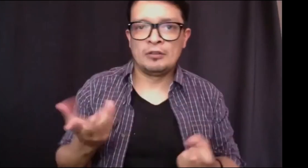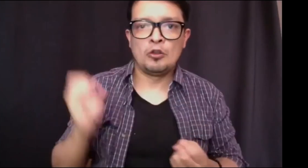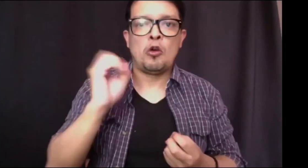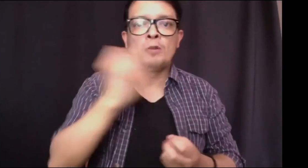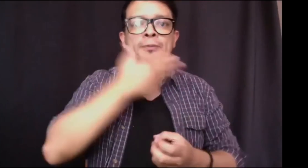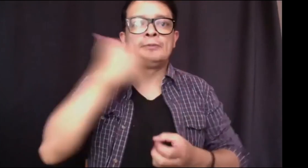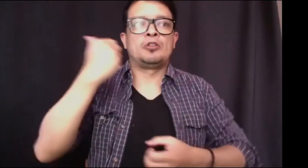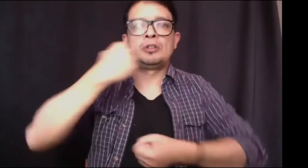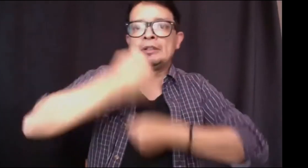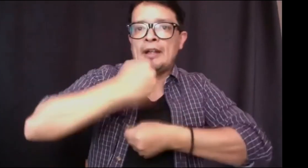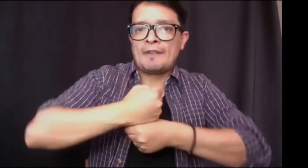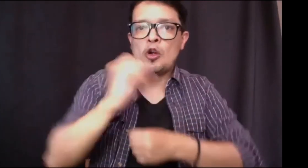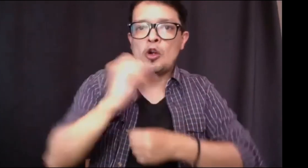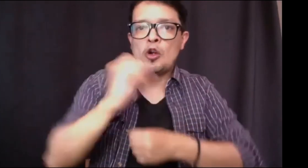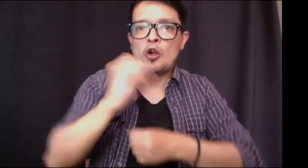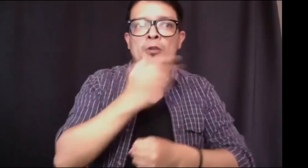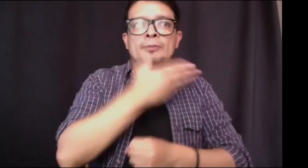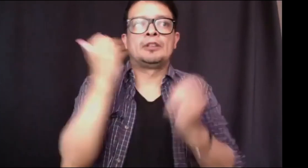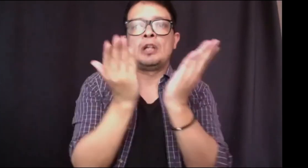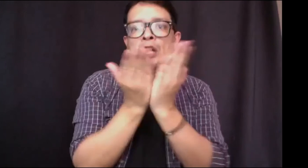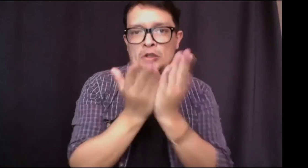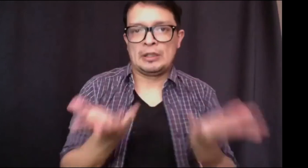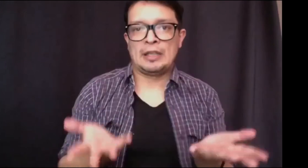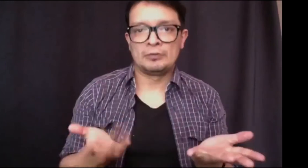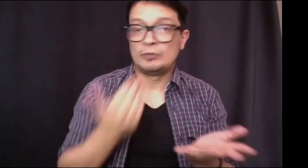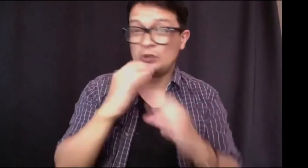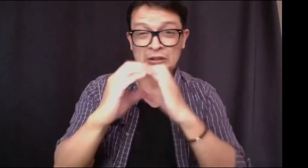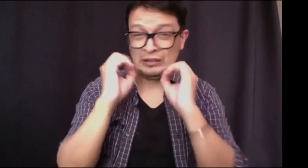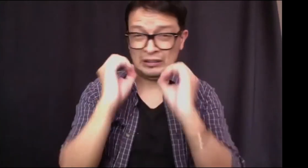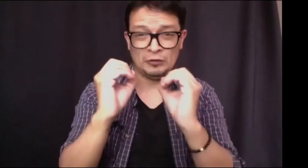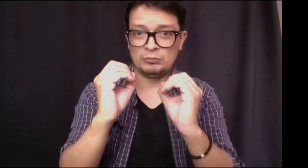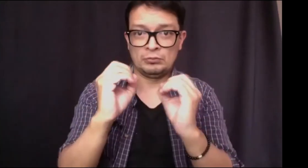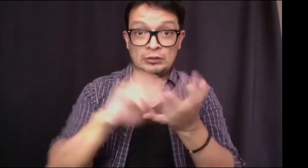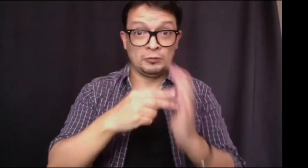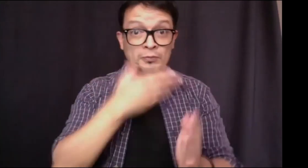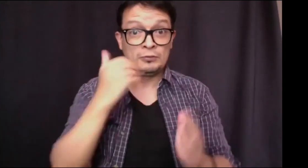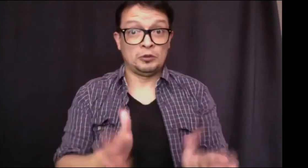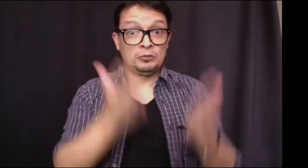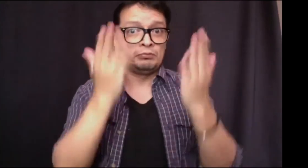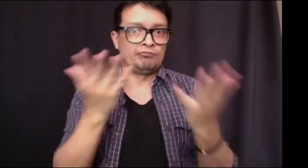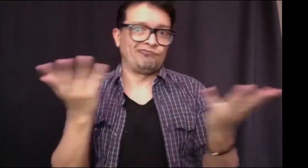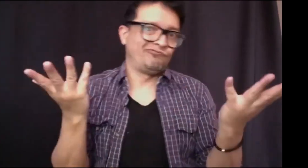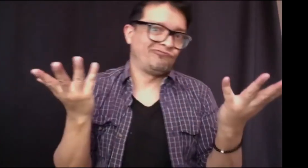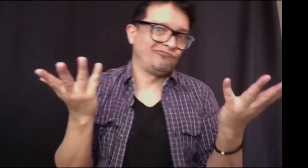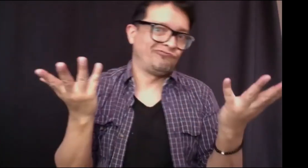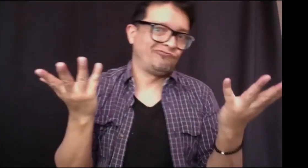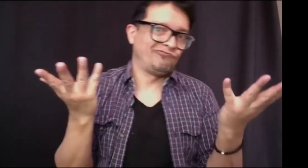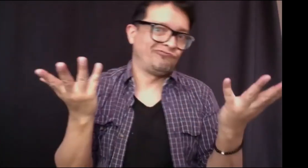pueda mejorar su calidad de vida pueda acceder a un mejor trabajo a una mejor educación porque si se careciera de